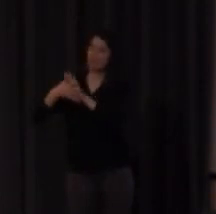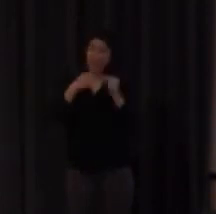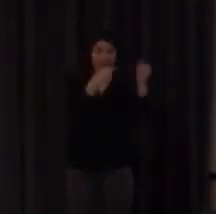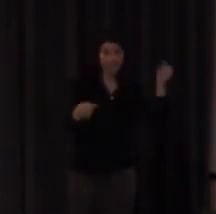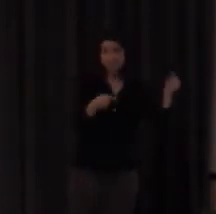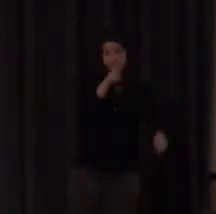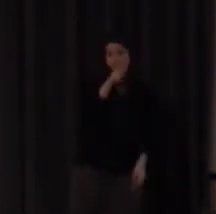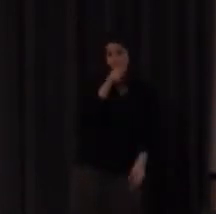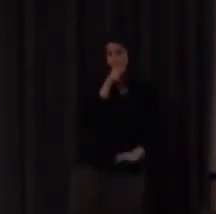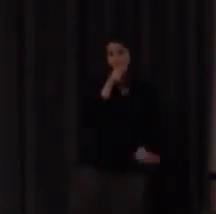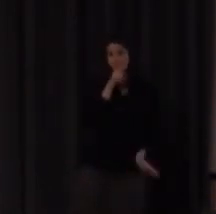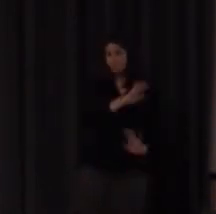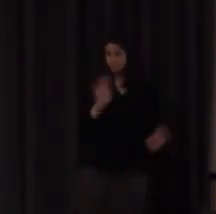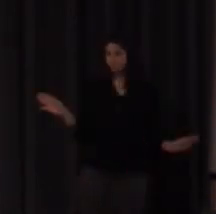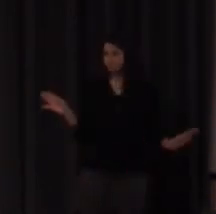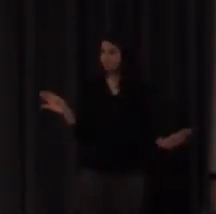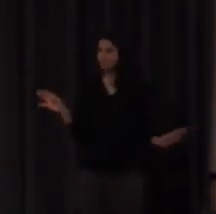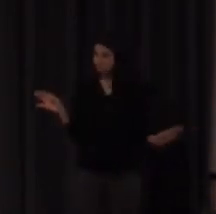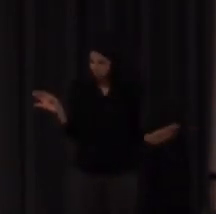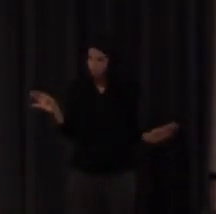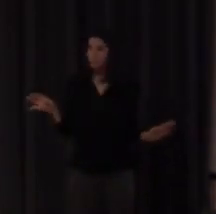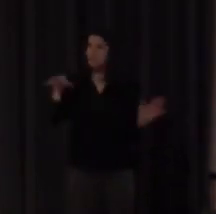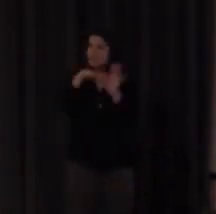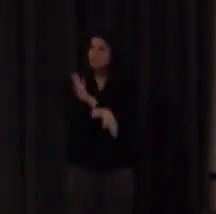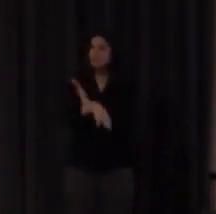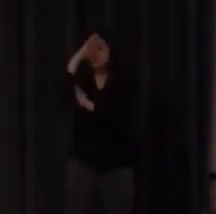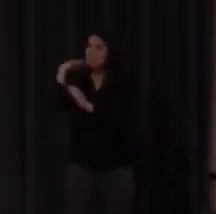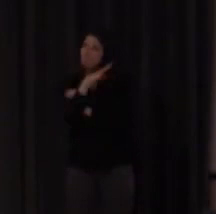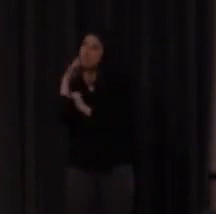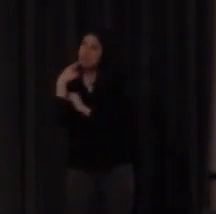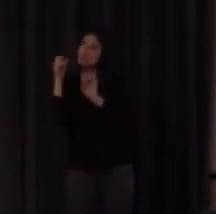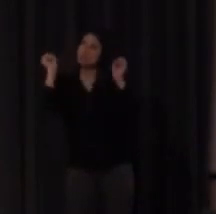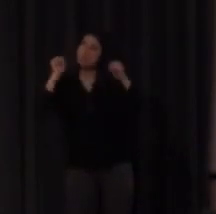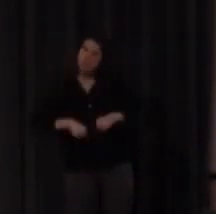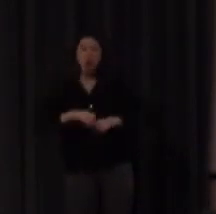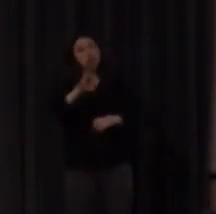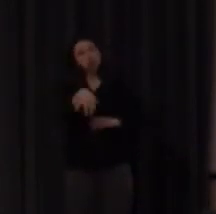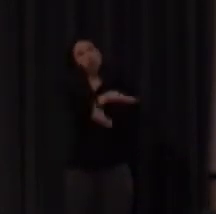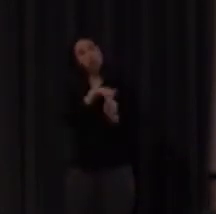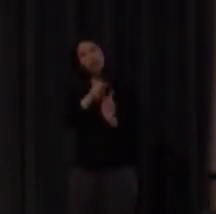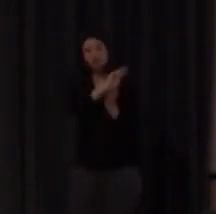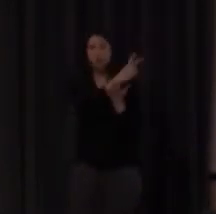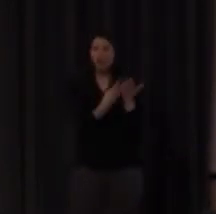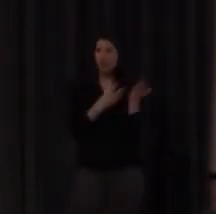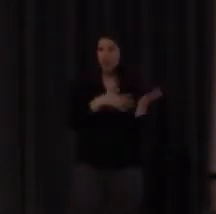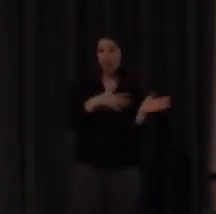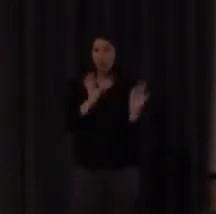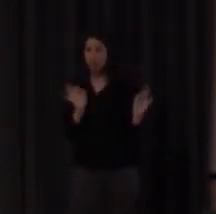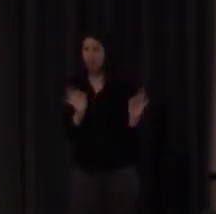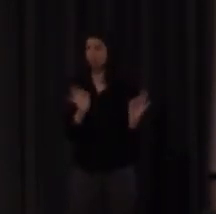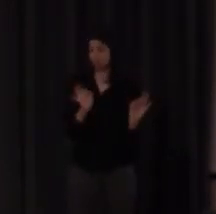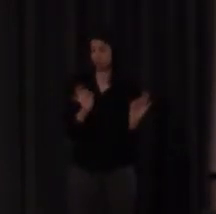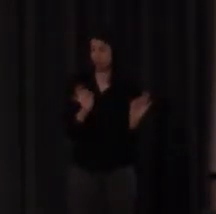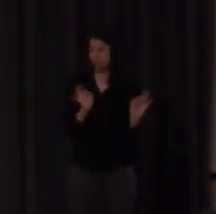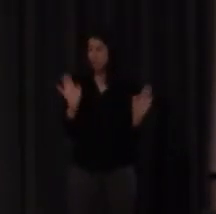los padres han aceptado que entren en un contexto bilingüe les va bien porque y los padres lo ven porque la